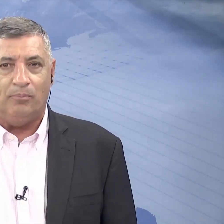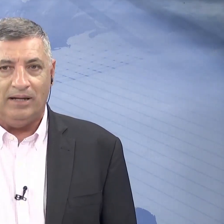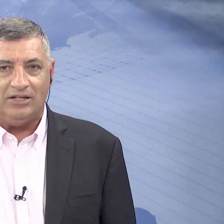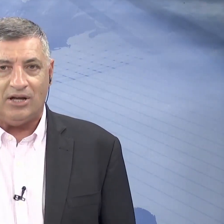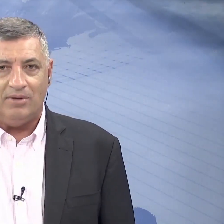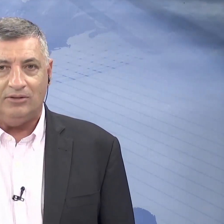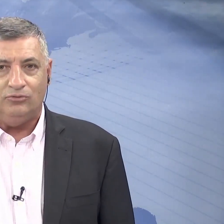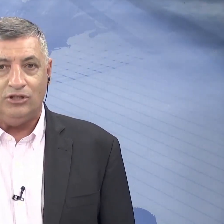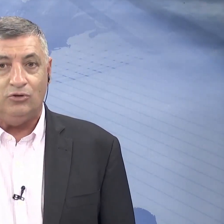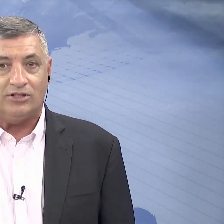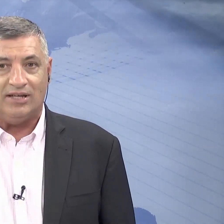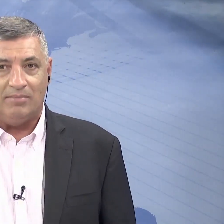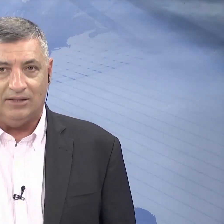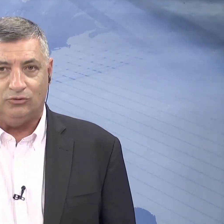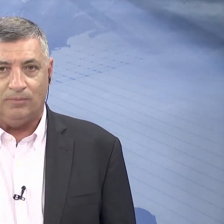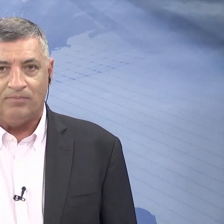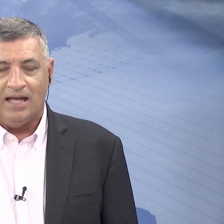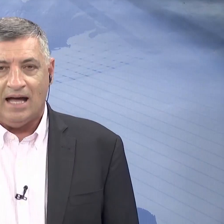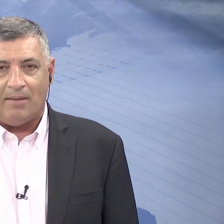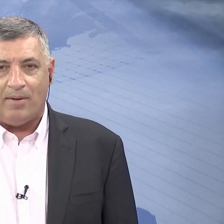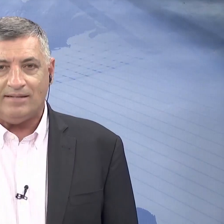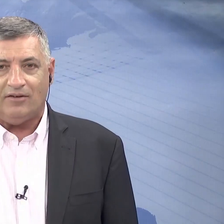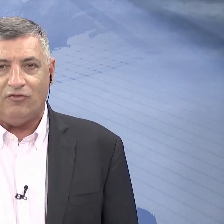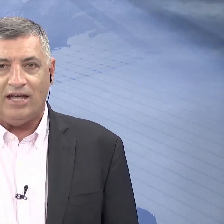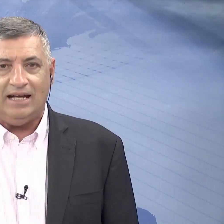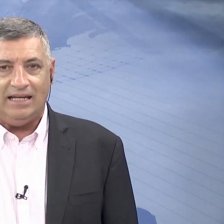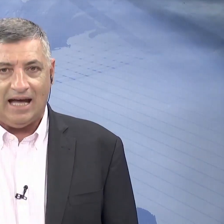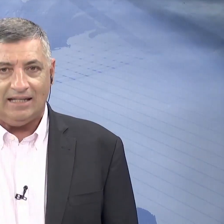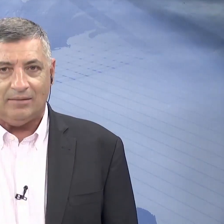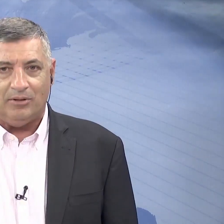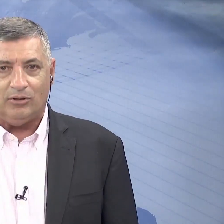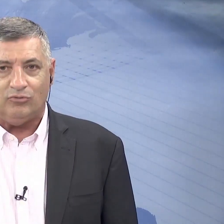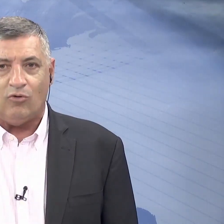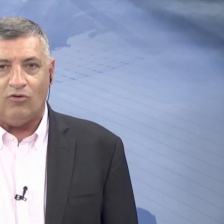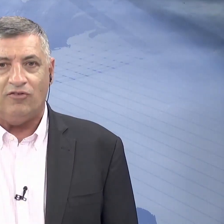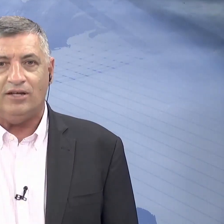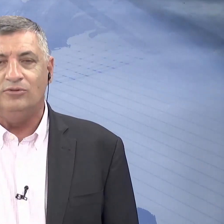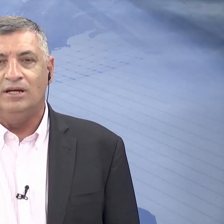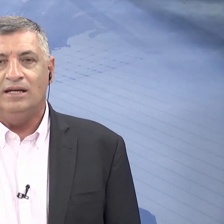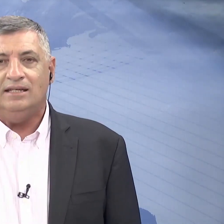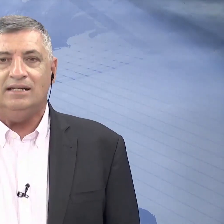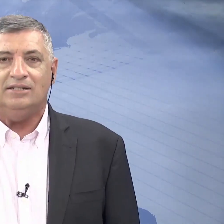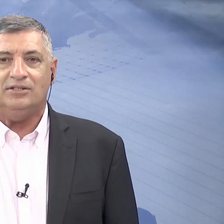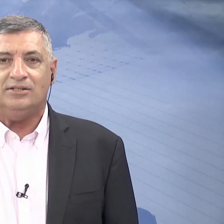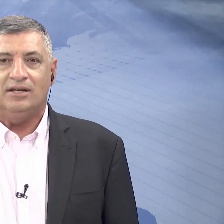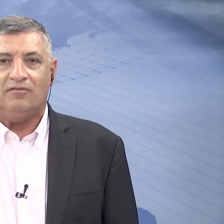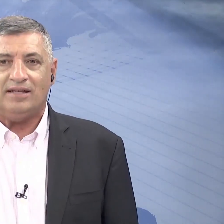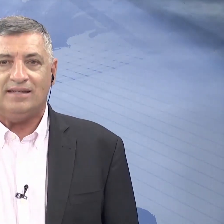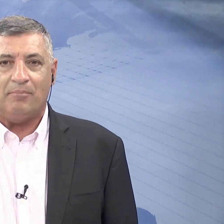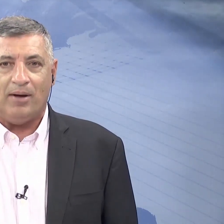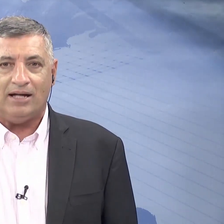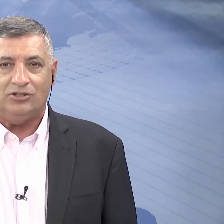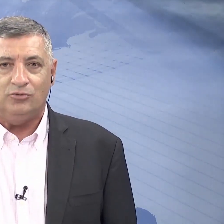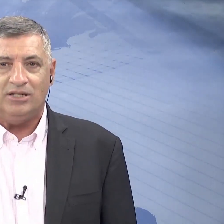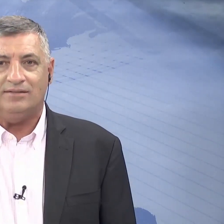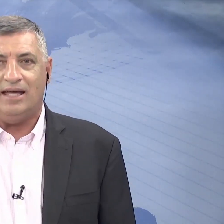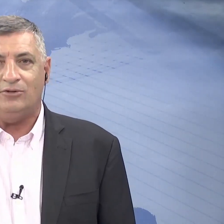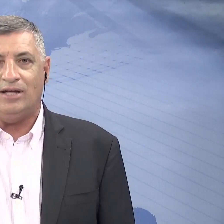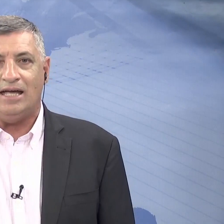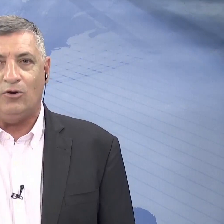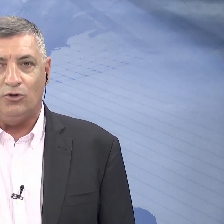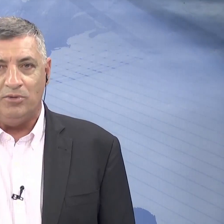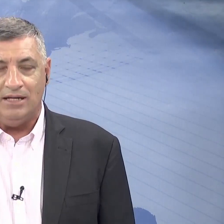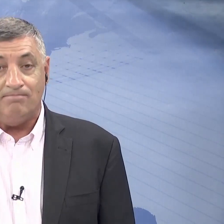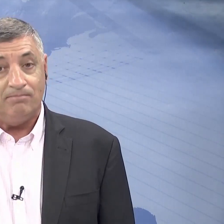Ministério do Planejamento e Orçamento. A pasta foi recriada pelo atual governo, que antes fazia parte do